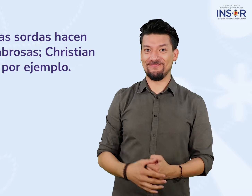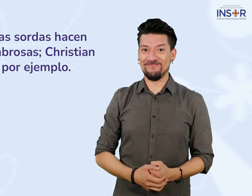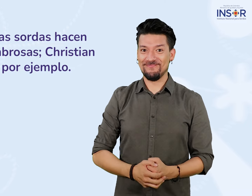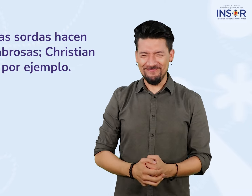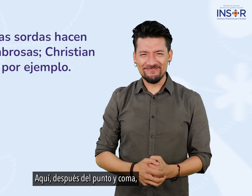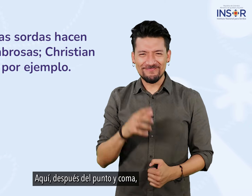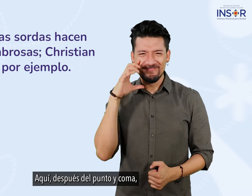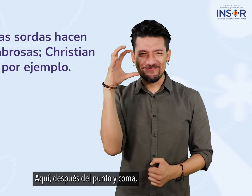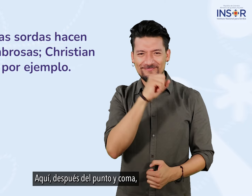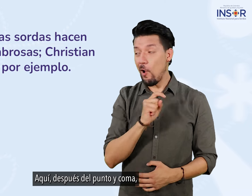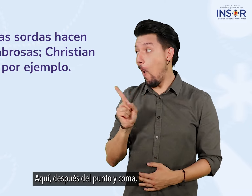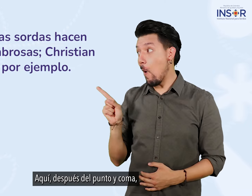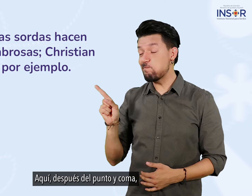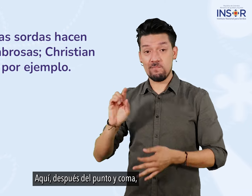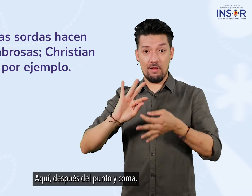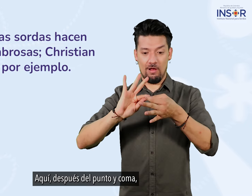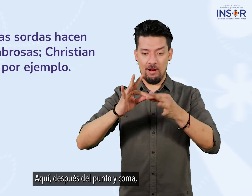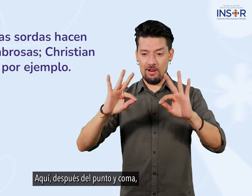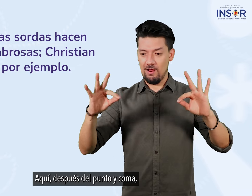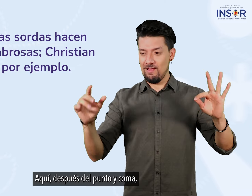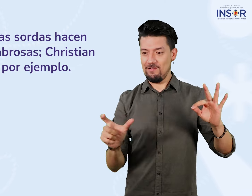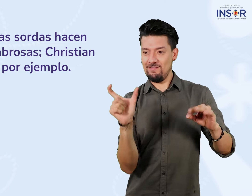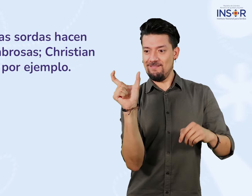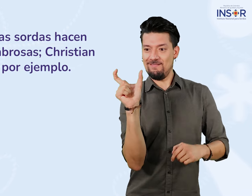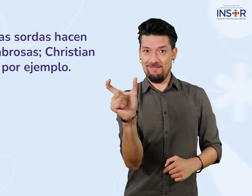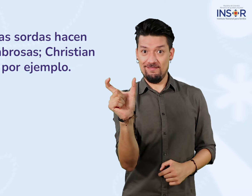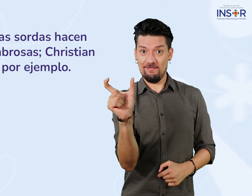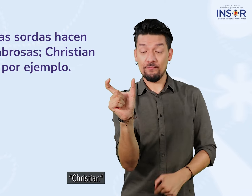aquí después del punto y coma cristian